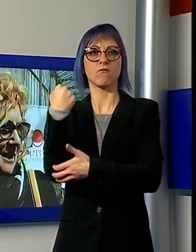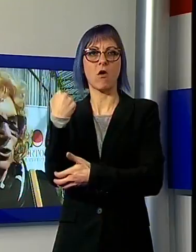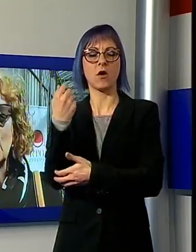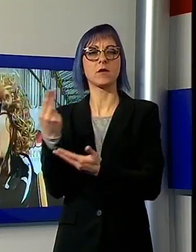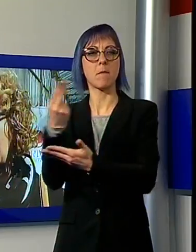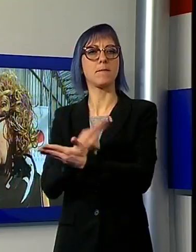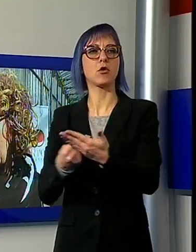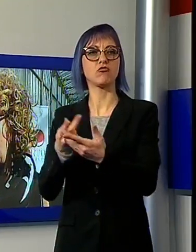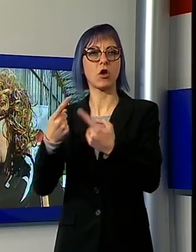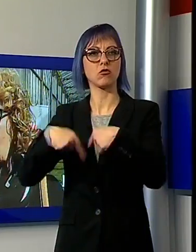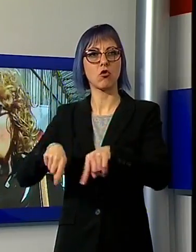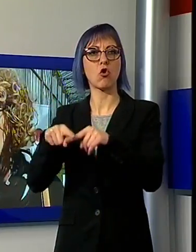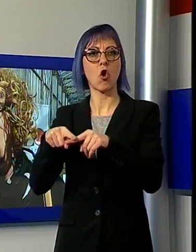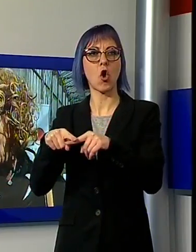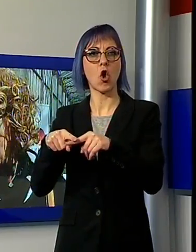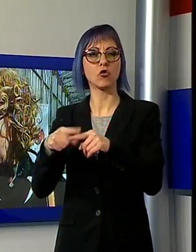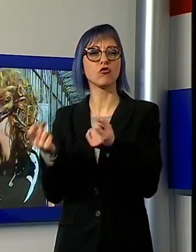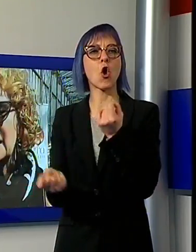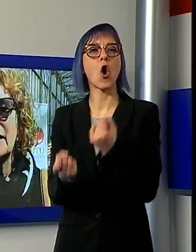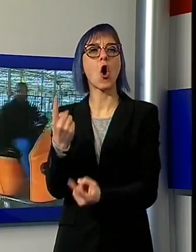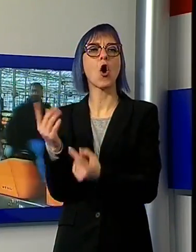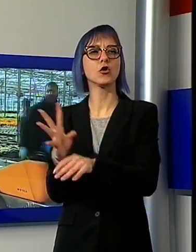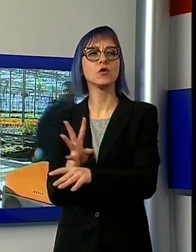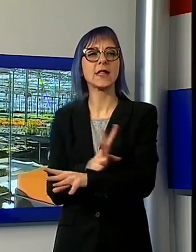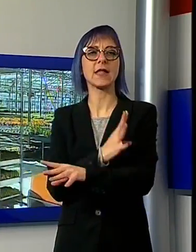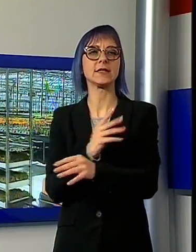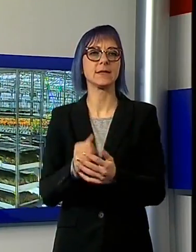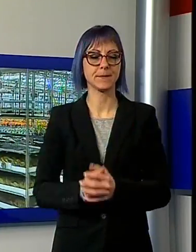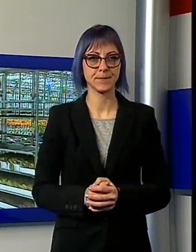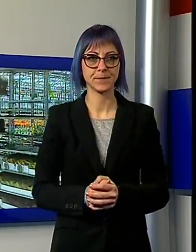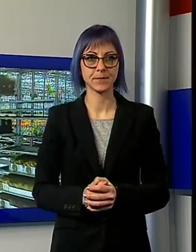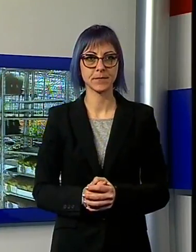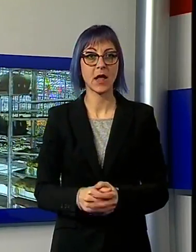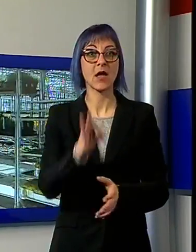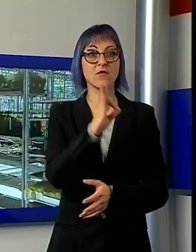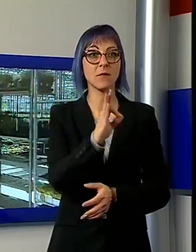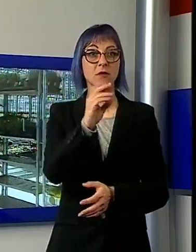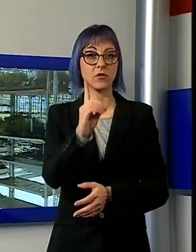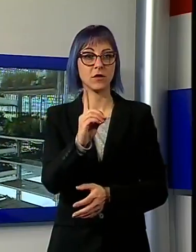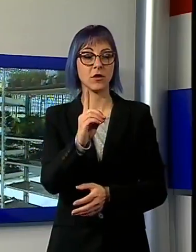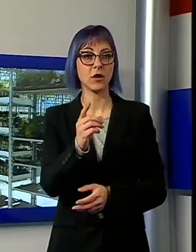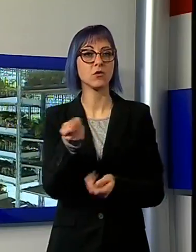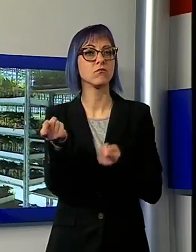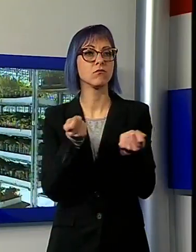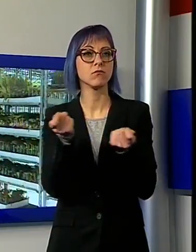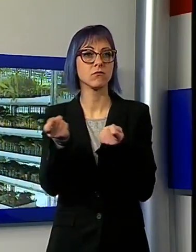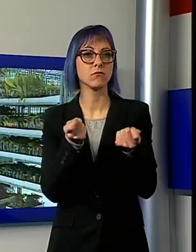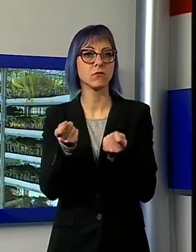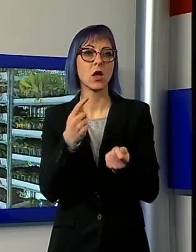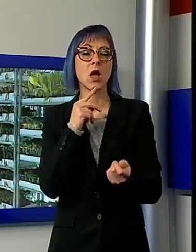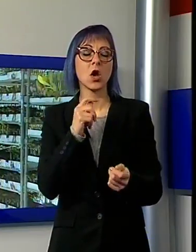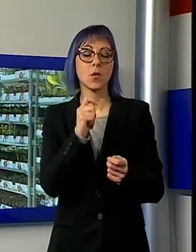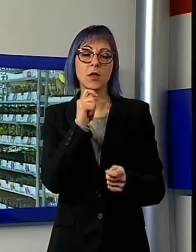progetto dell'orto dei sensi. Fabrizio Diolaiuti condurrà un talk show dal titolo Orto